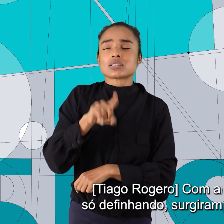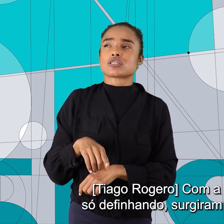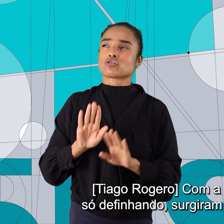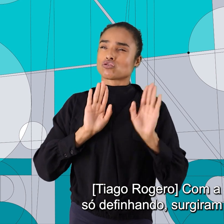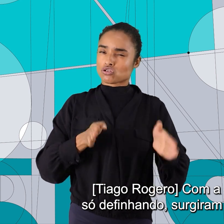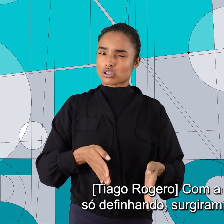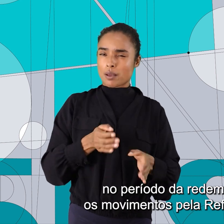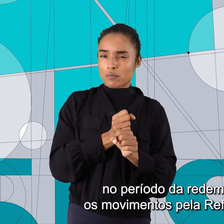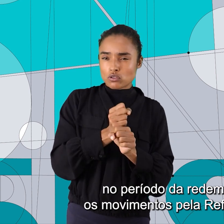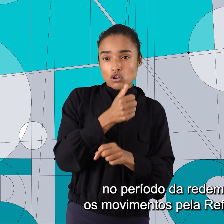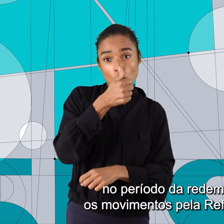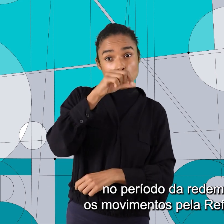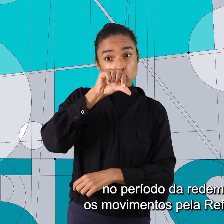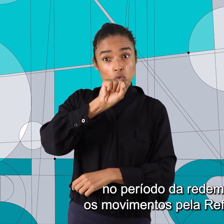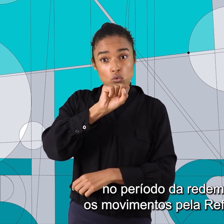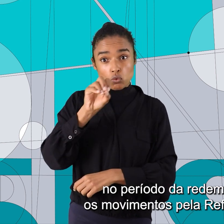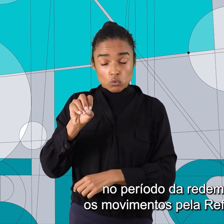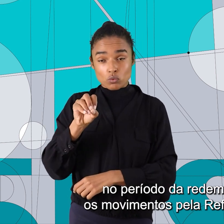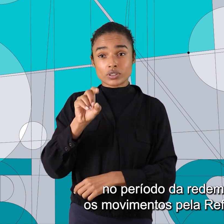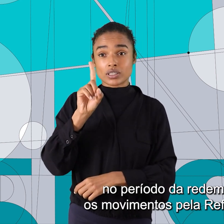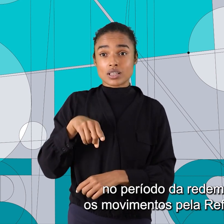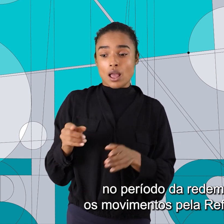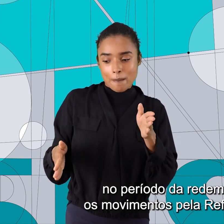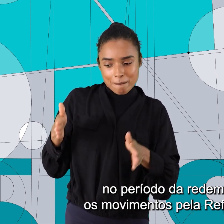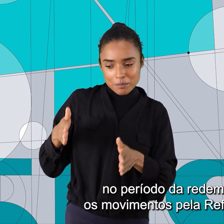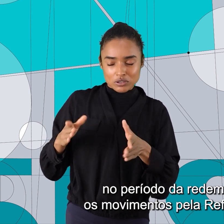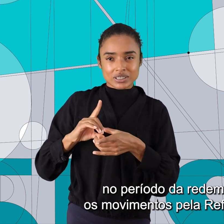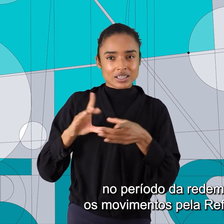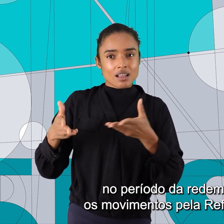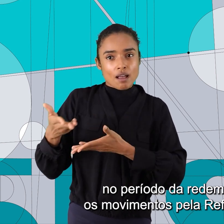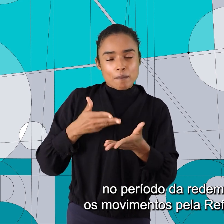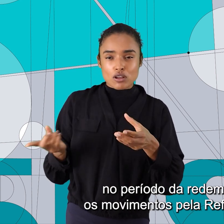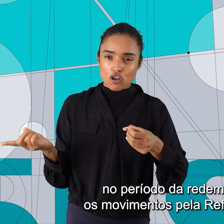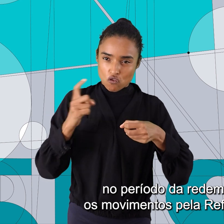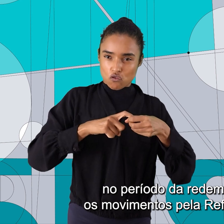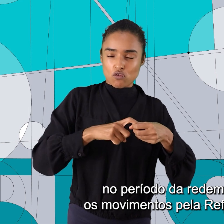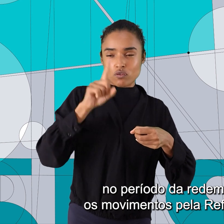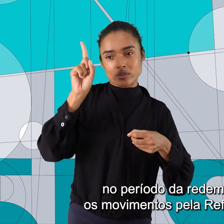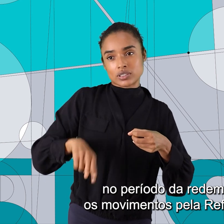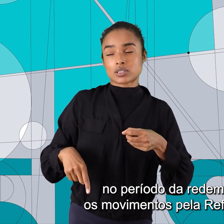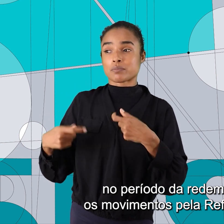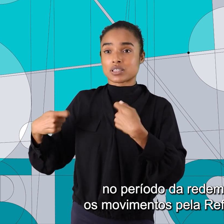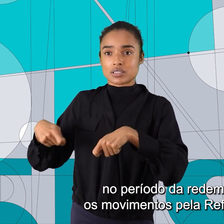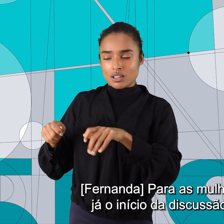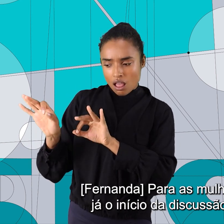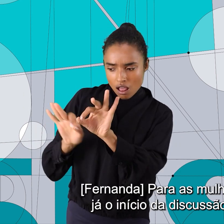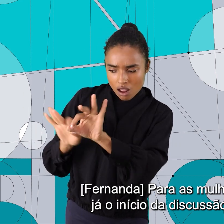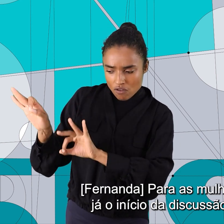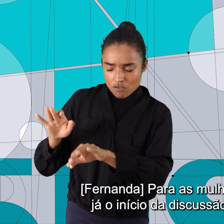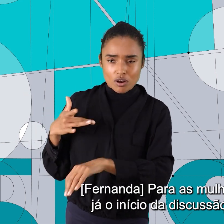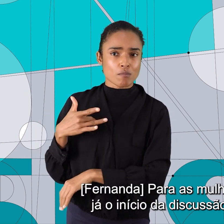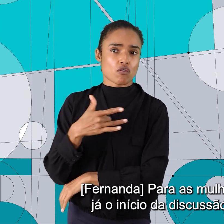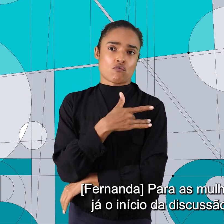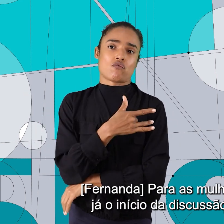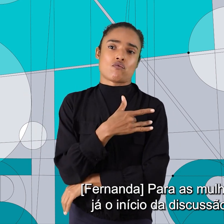surgiram nos anos 80, no período da redemocratização, os movimentos pela reforma sanitária. Para as